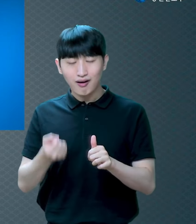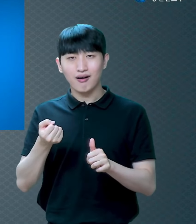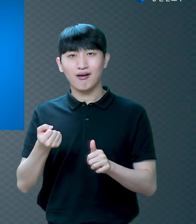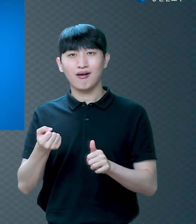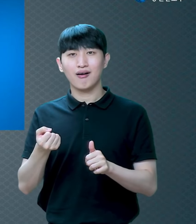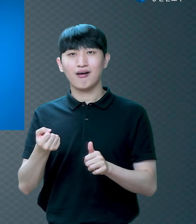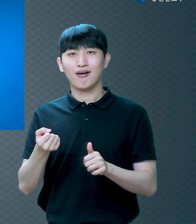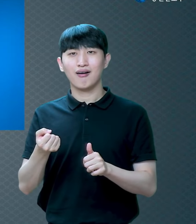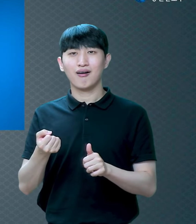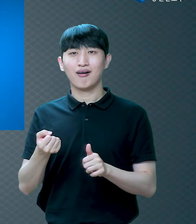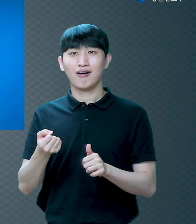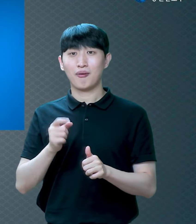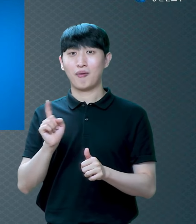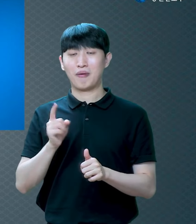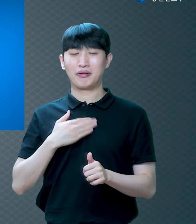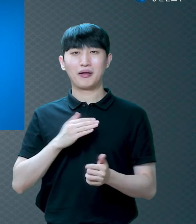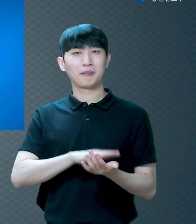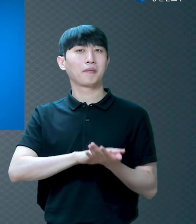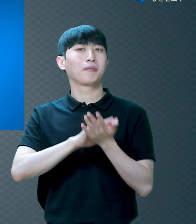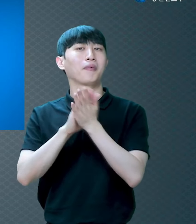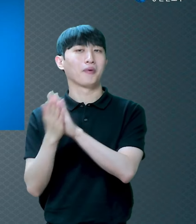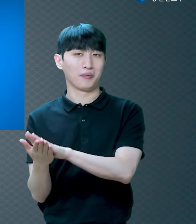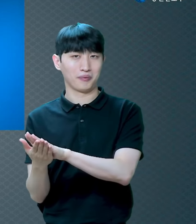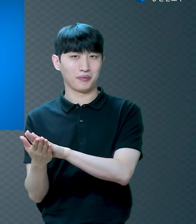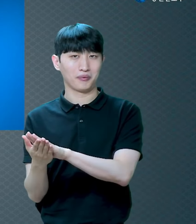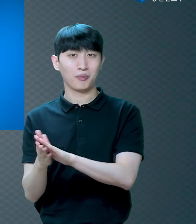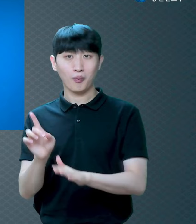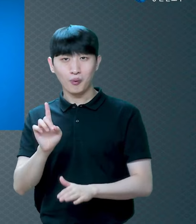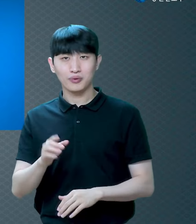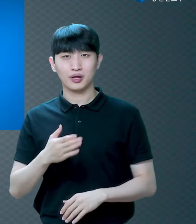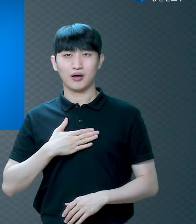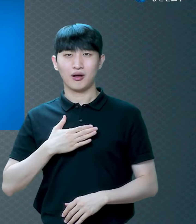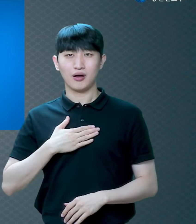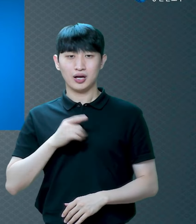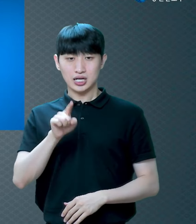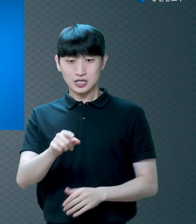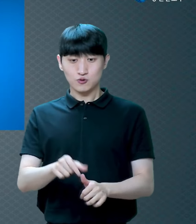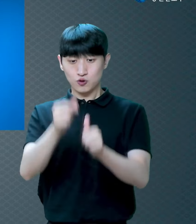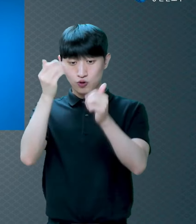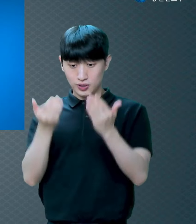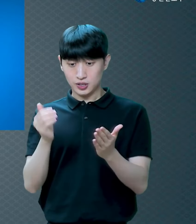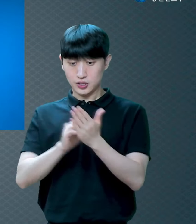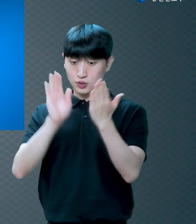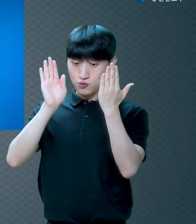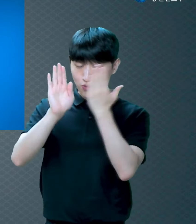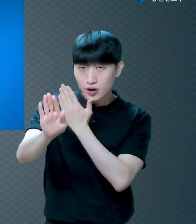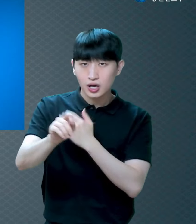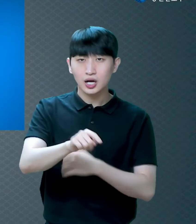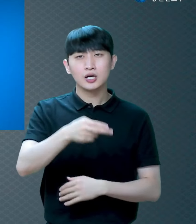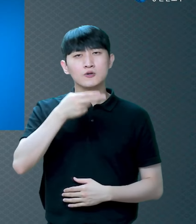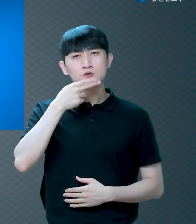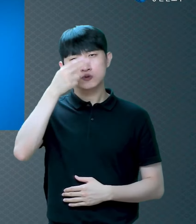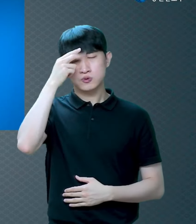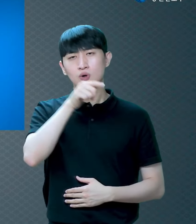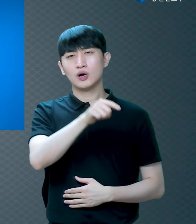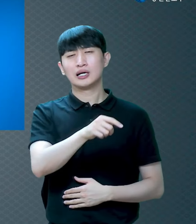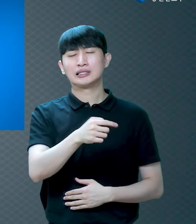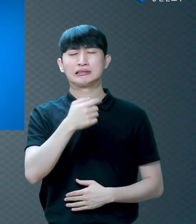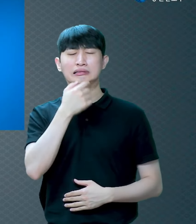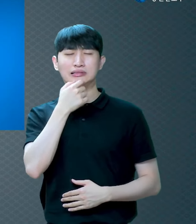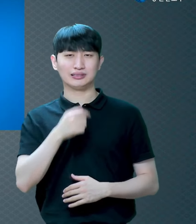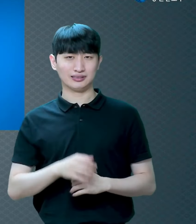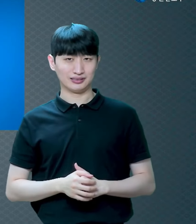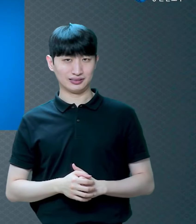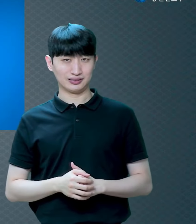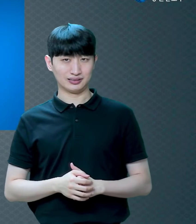술이 그렇게 싫더라고요 술 냄새 나는 것도 싫어 제가 담배를 그 당시에